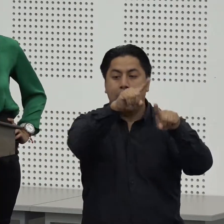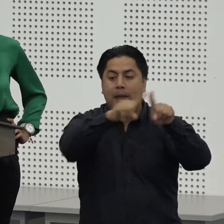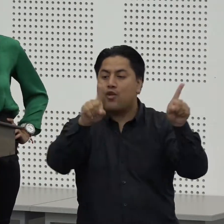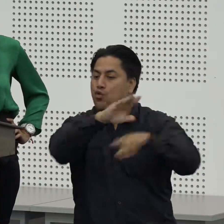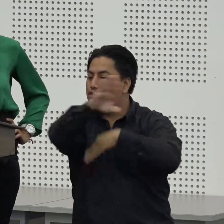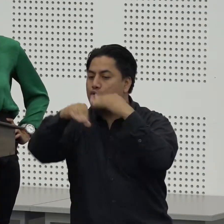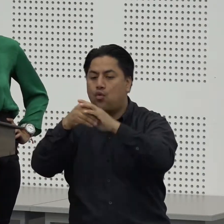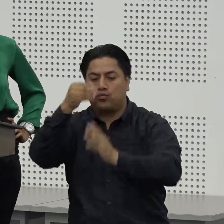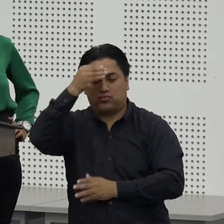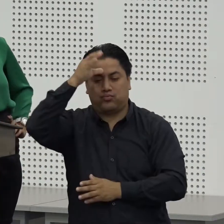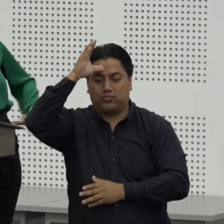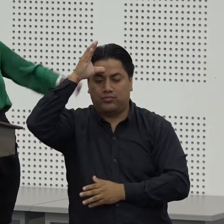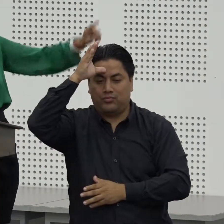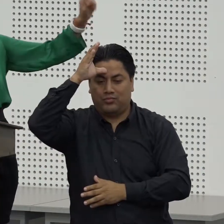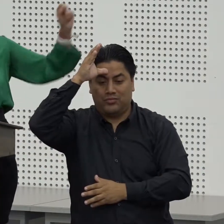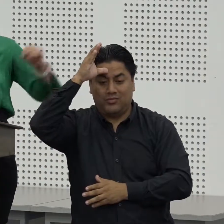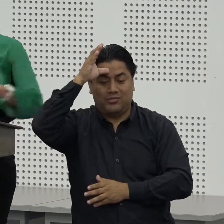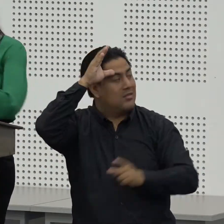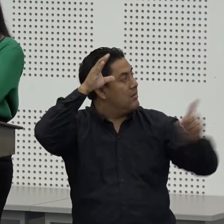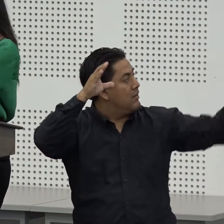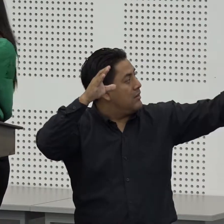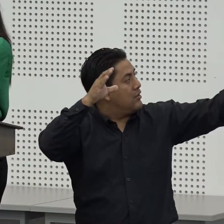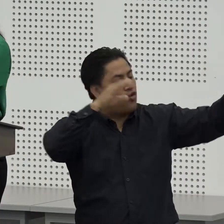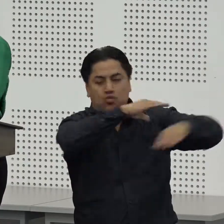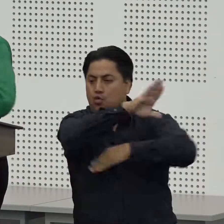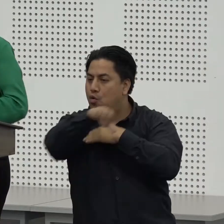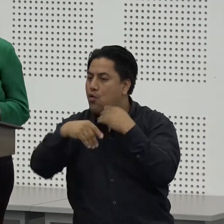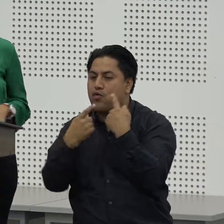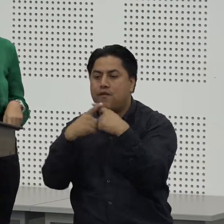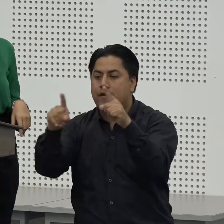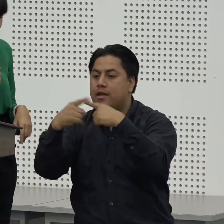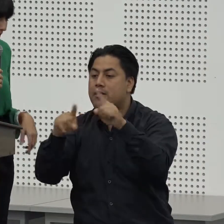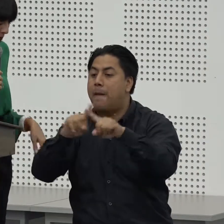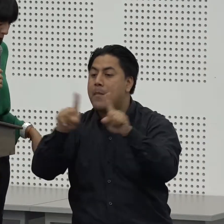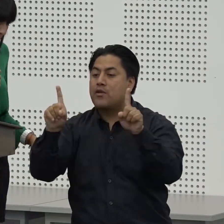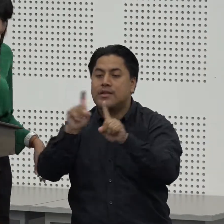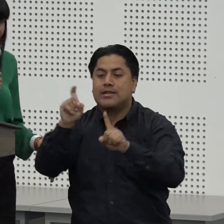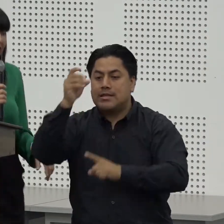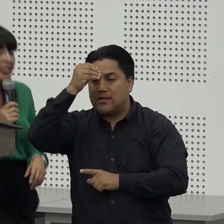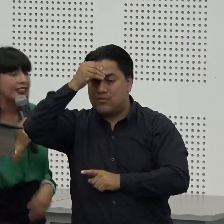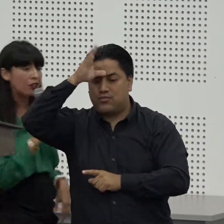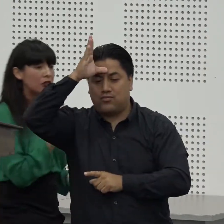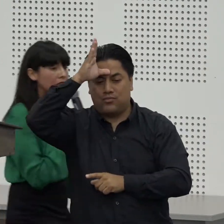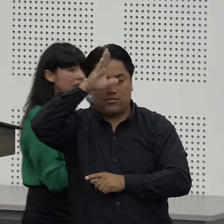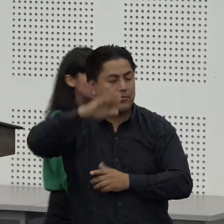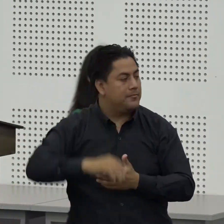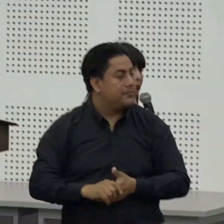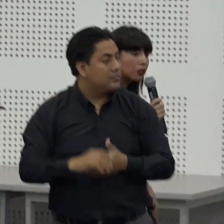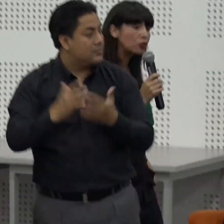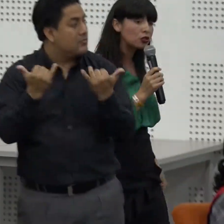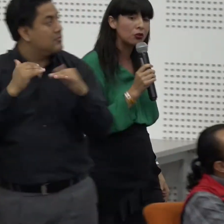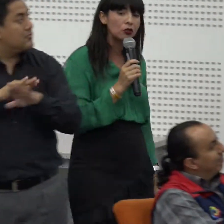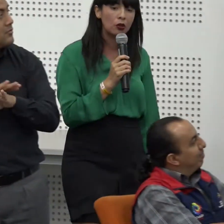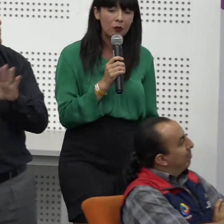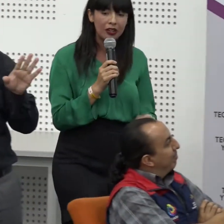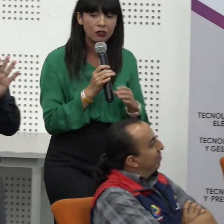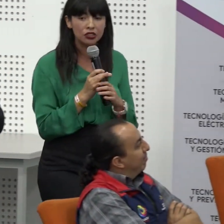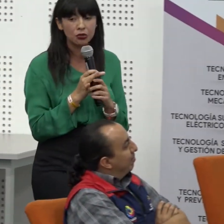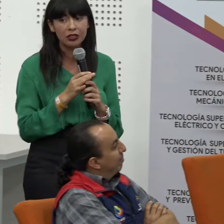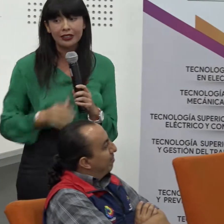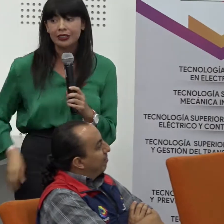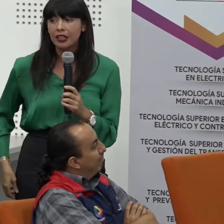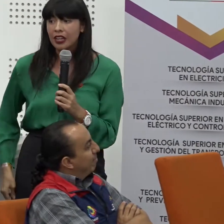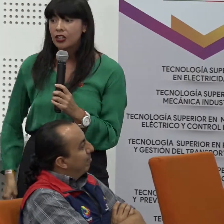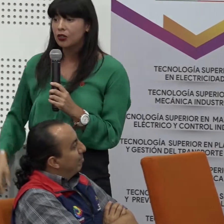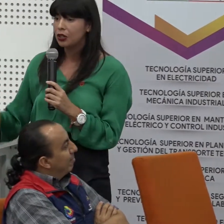radica la fortaleza de la comunidad y para terminar que ya se me está acabando el tiempo y dado que este es un evento sobre todo para